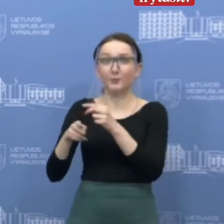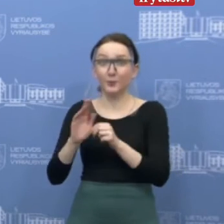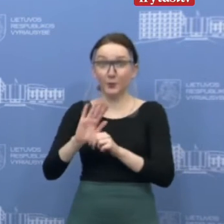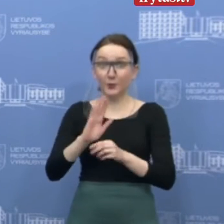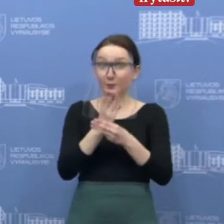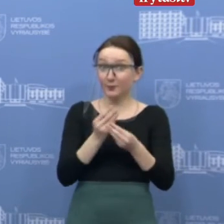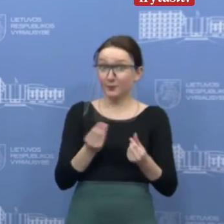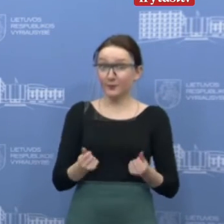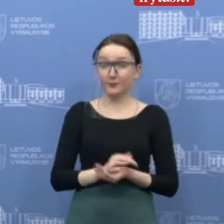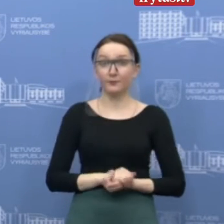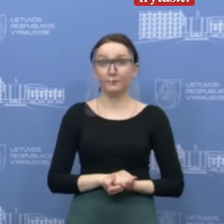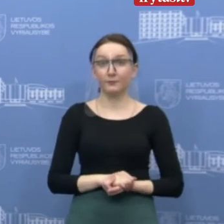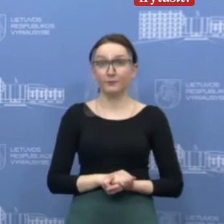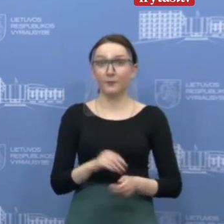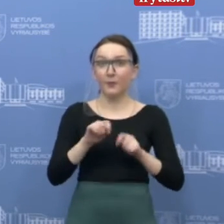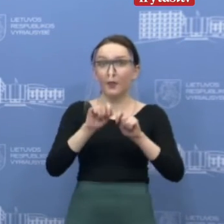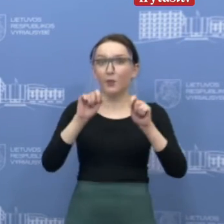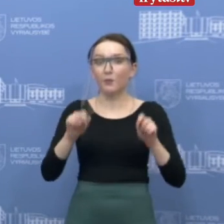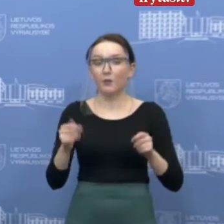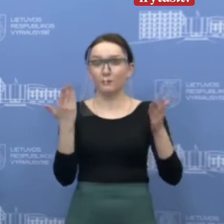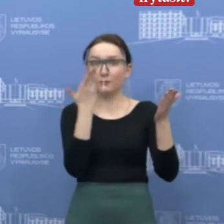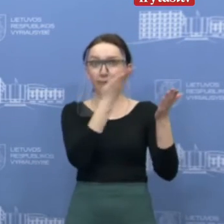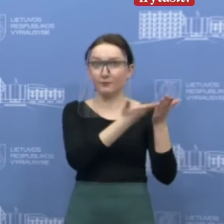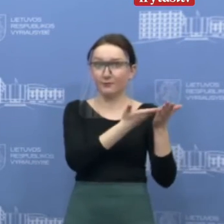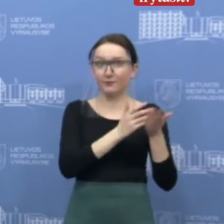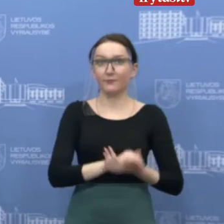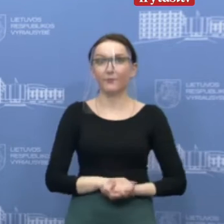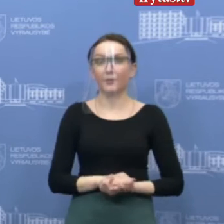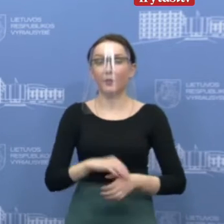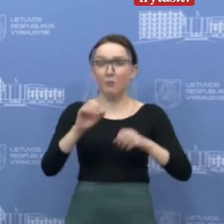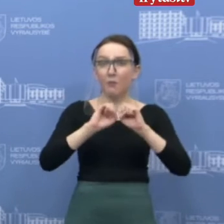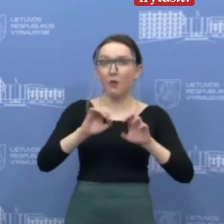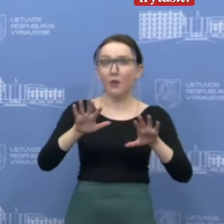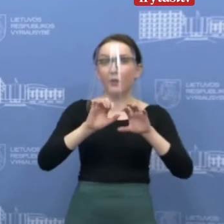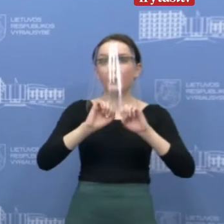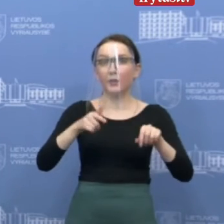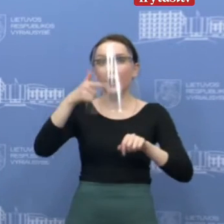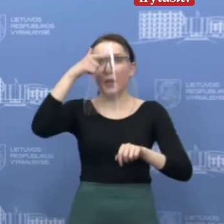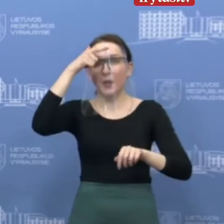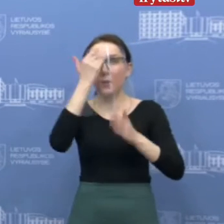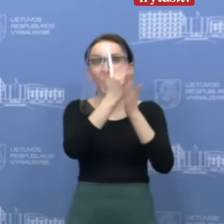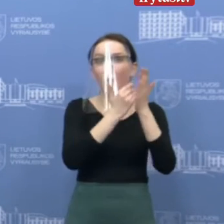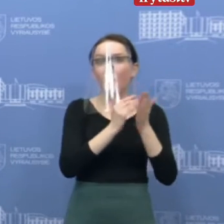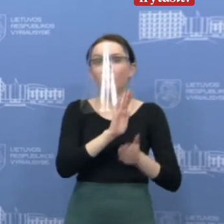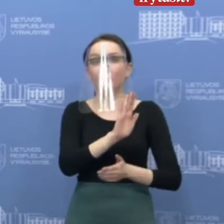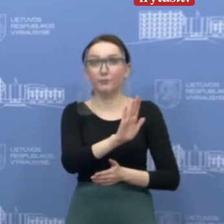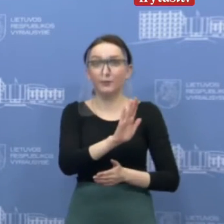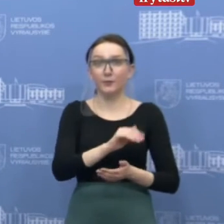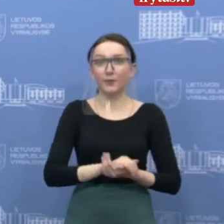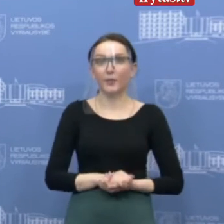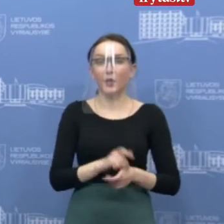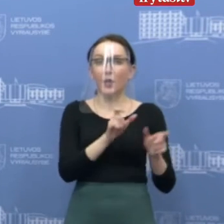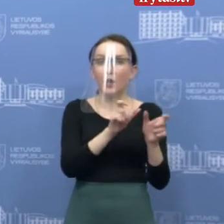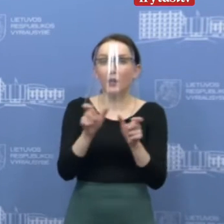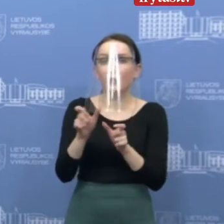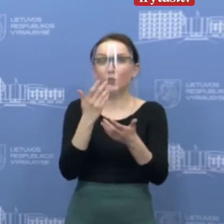ir kaip matote pradiniuose ekranuose, programėlė paaiškina, kam iš vis skirtas šitas karantinas,